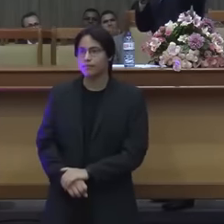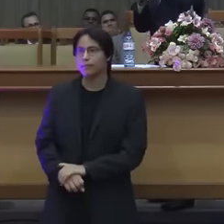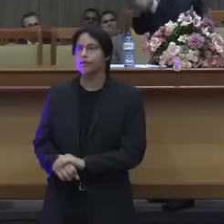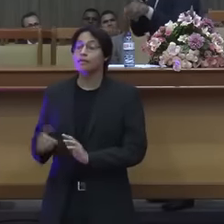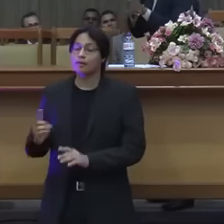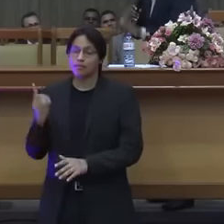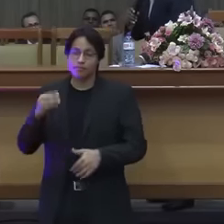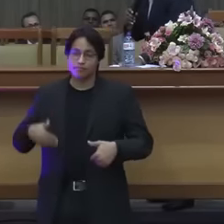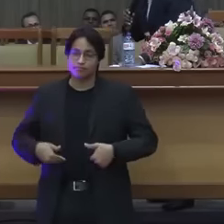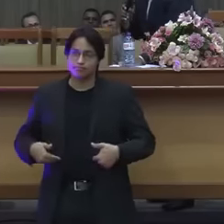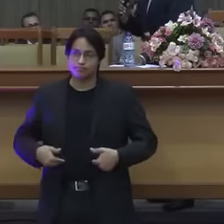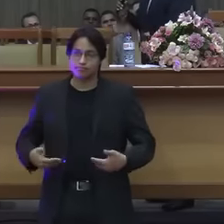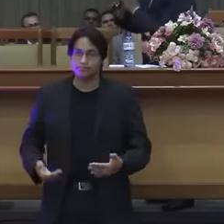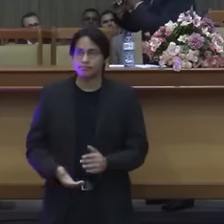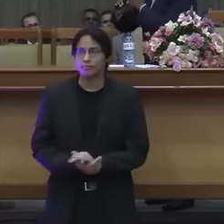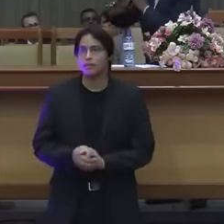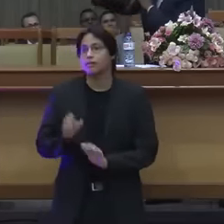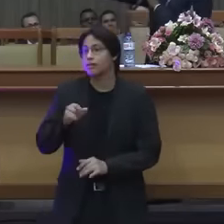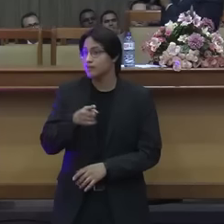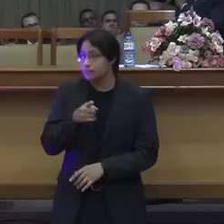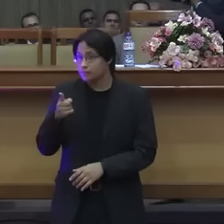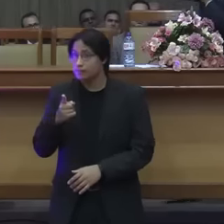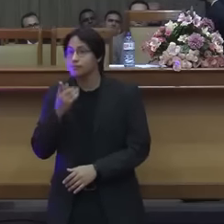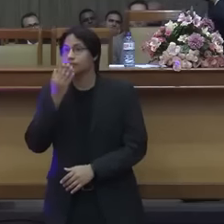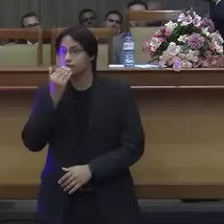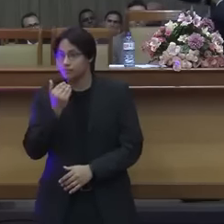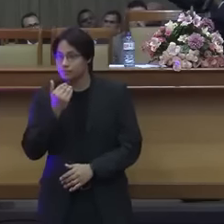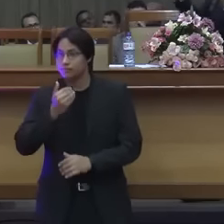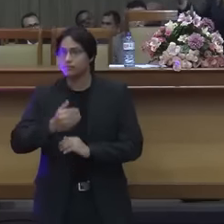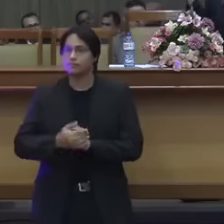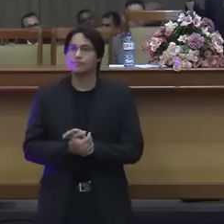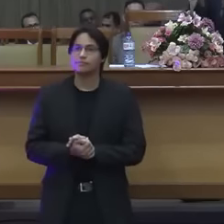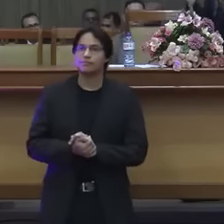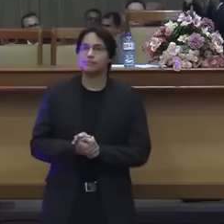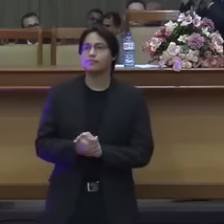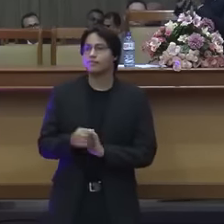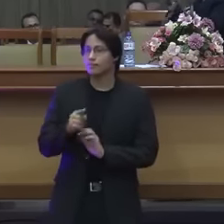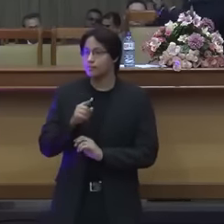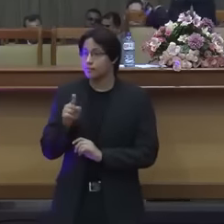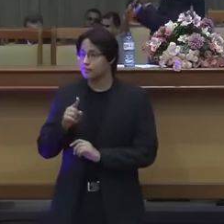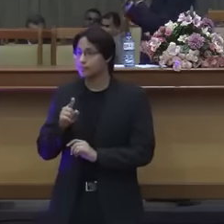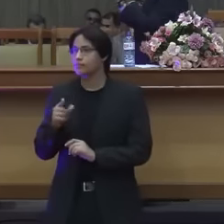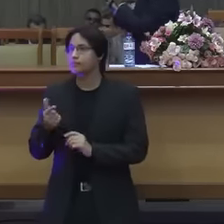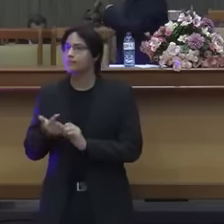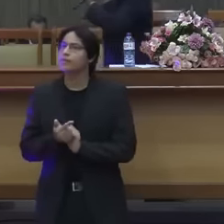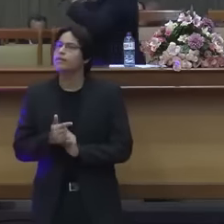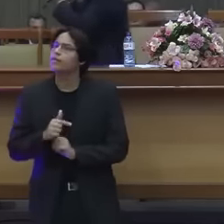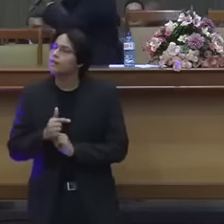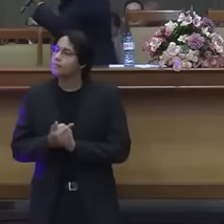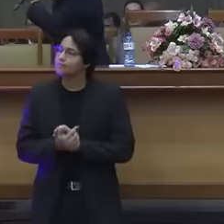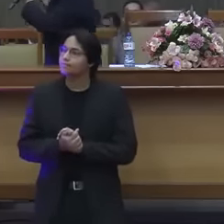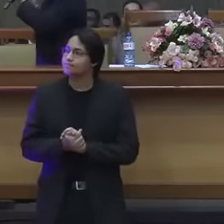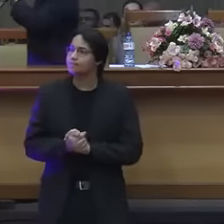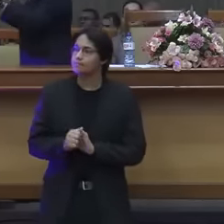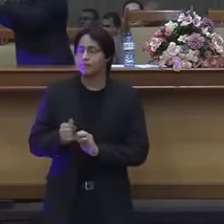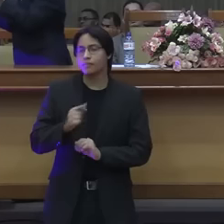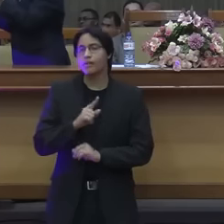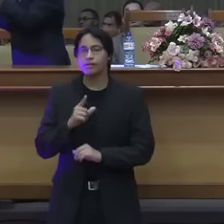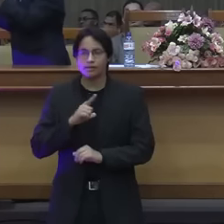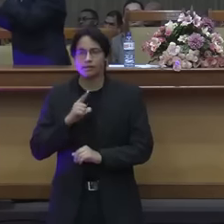segundo argumento olha pra cá agora coloca aí olha você não tem lido ele vai usar outro